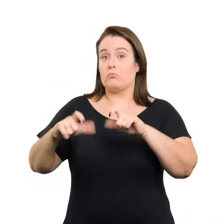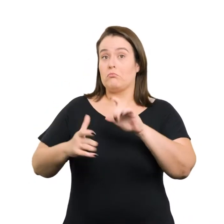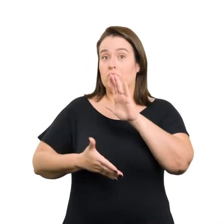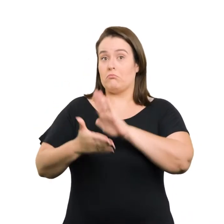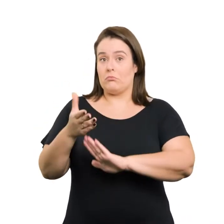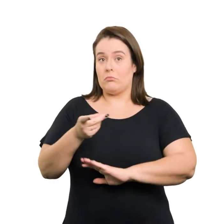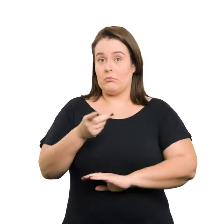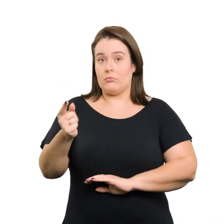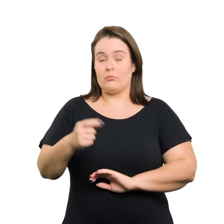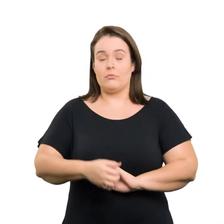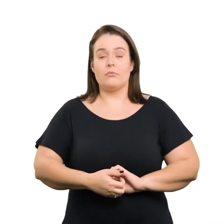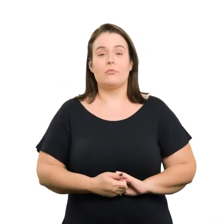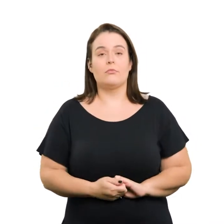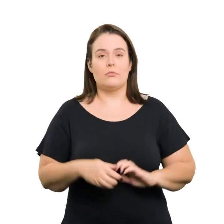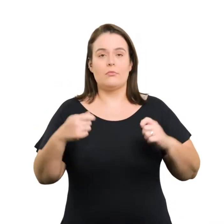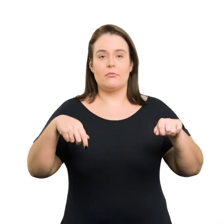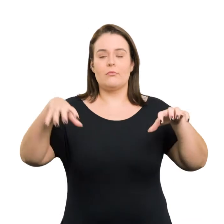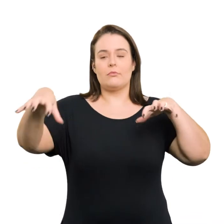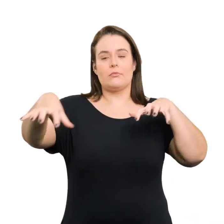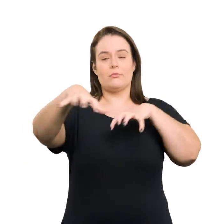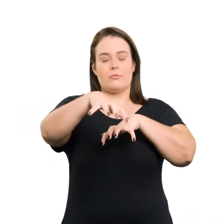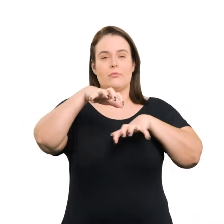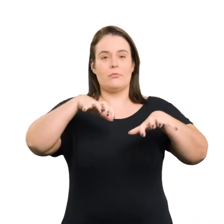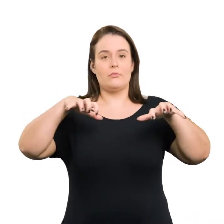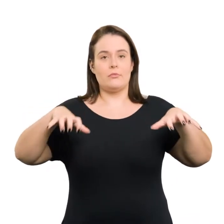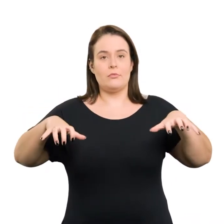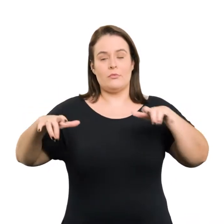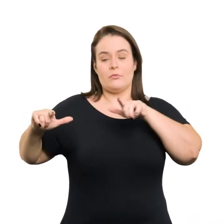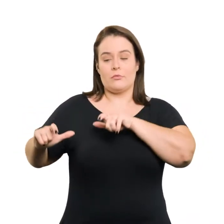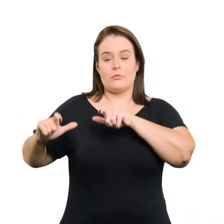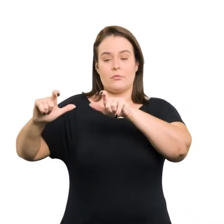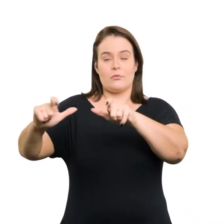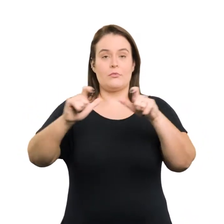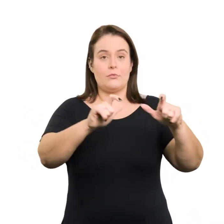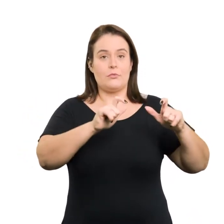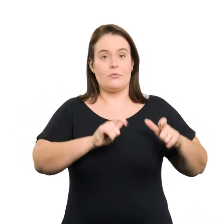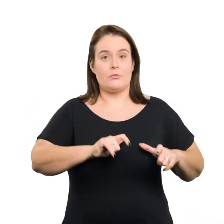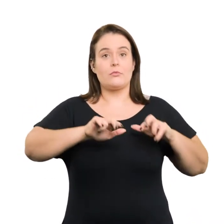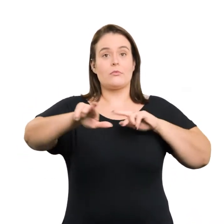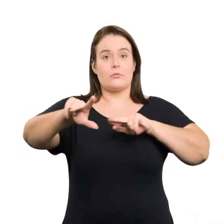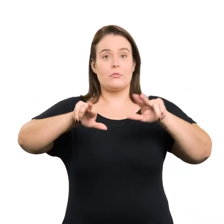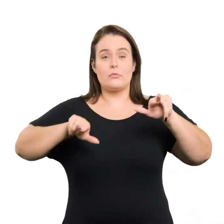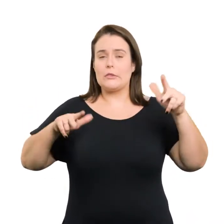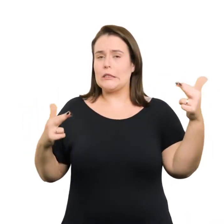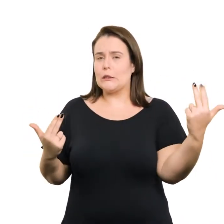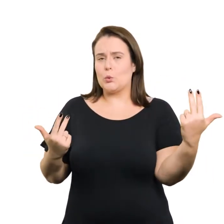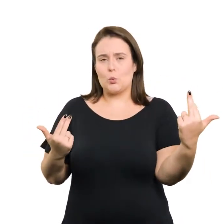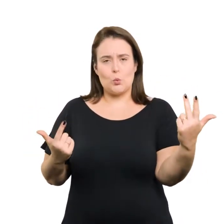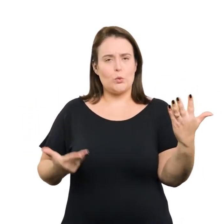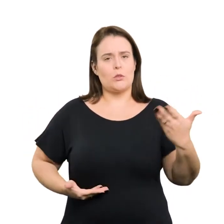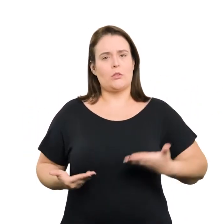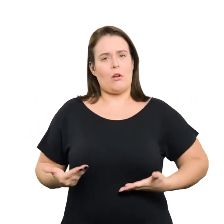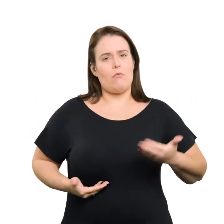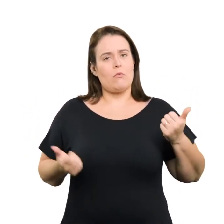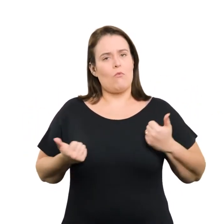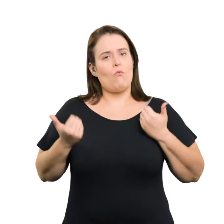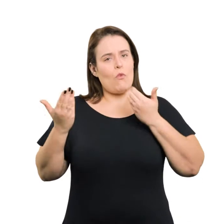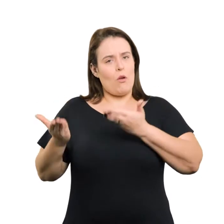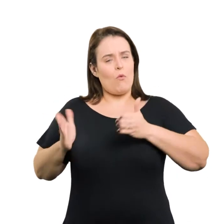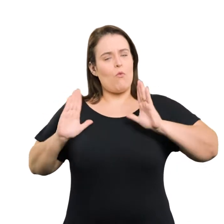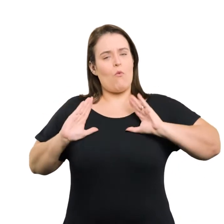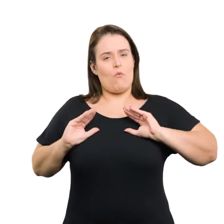Estar distribuídos pelo recinto, nos diferentes setores e com as mesmas condições de serviços,